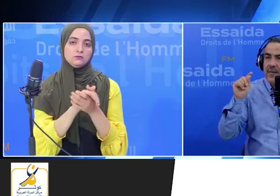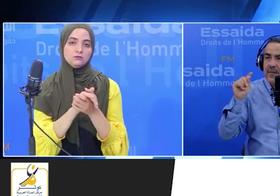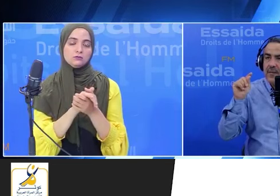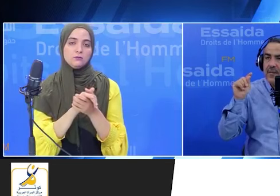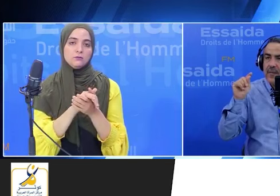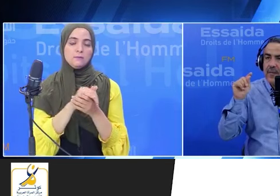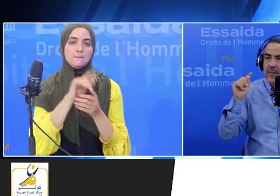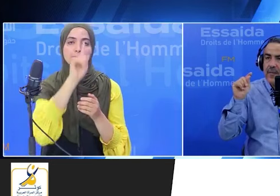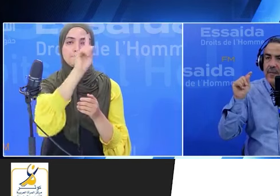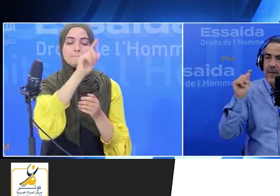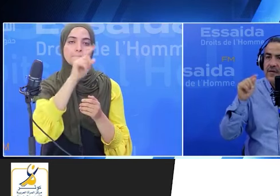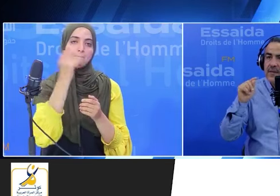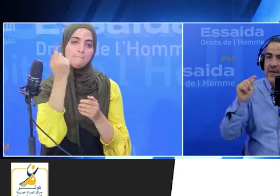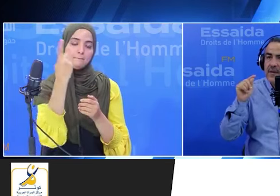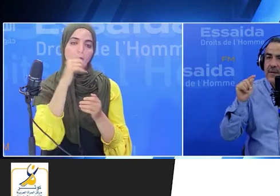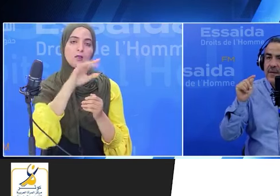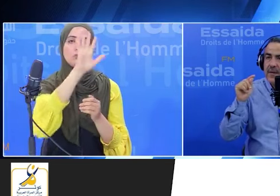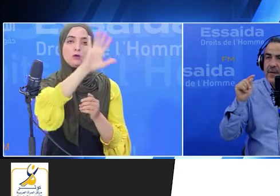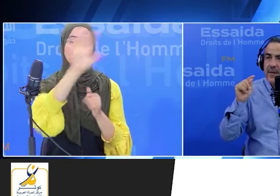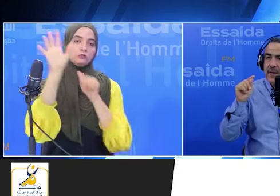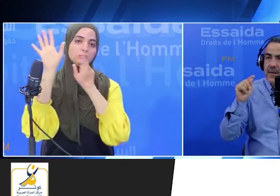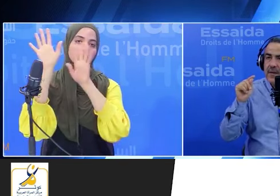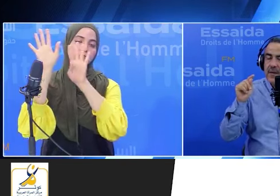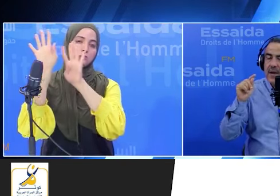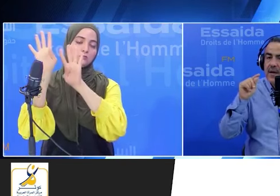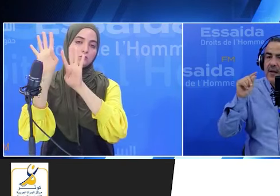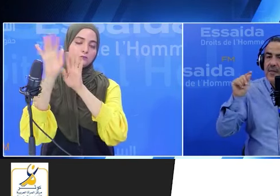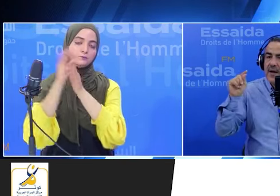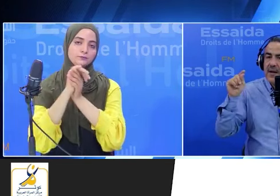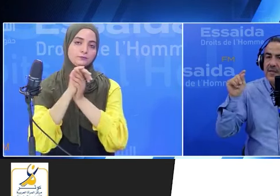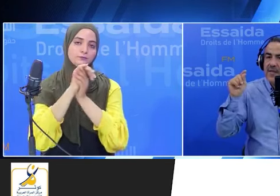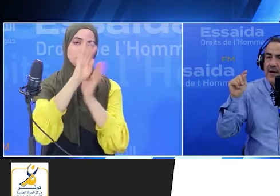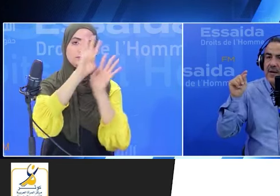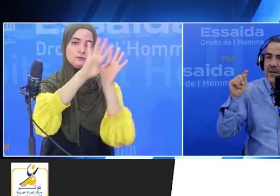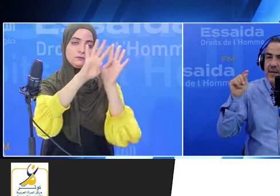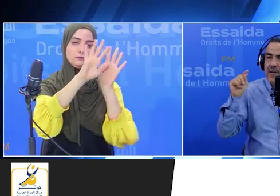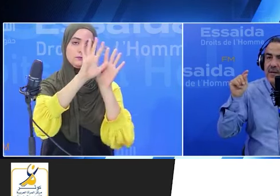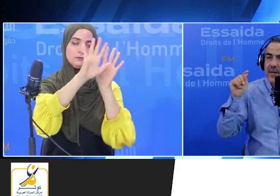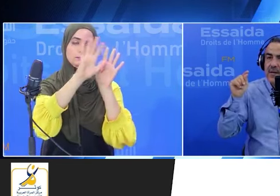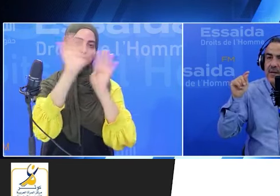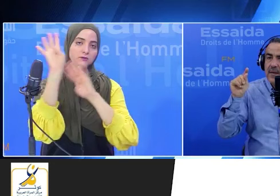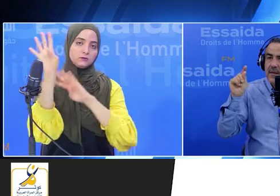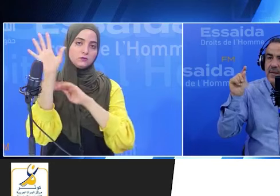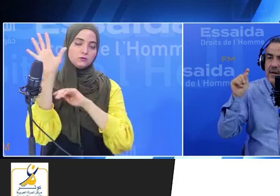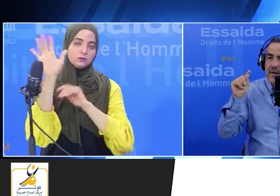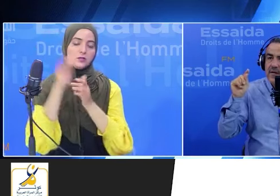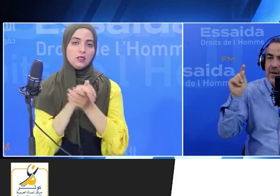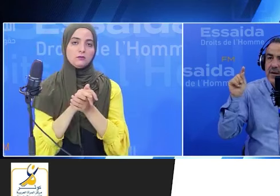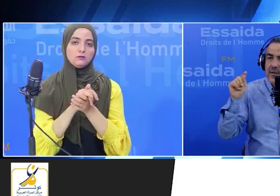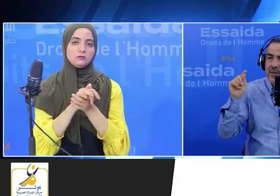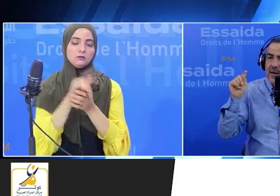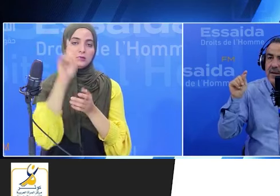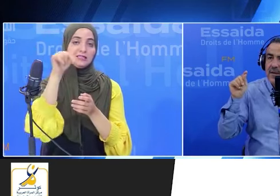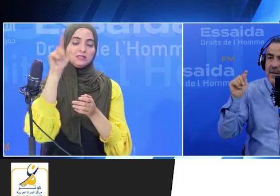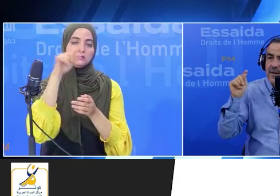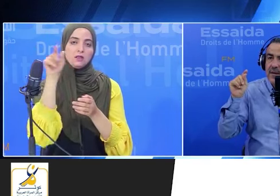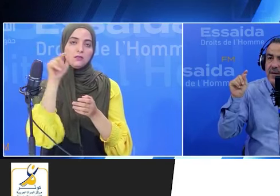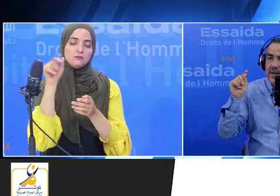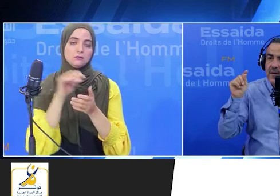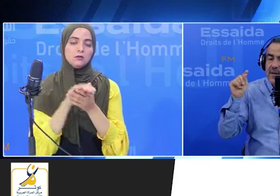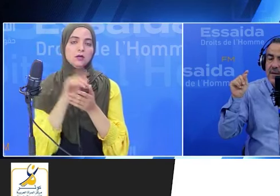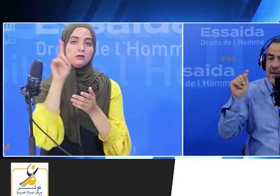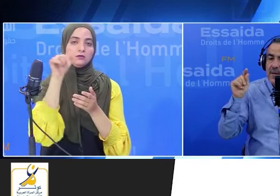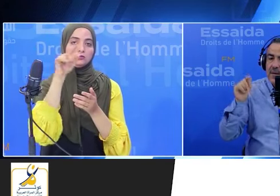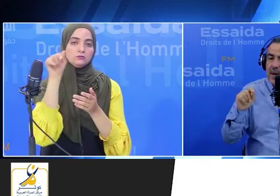وتسعين نجمة رقم بتاخد ألف انتخاب دياز ولا المربع عذاك